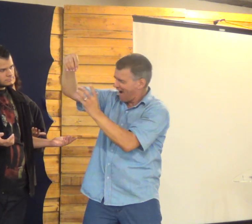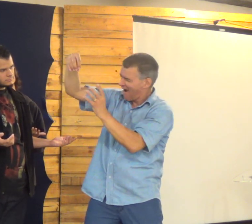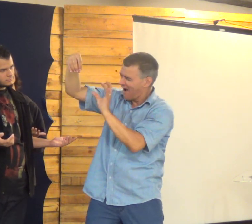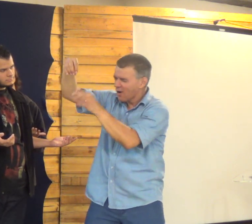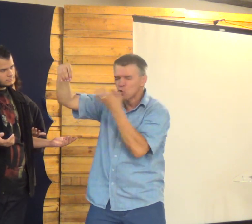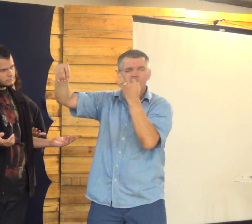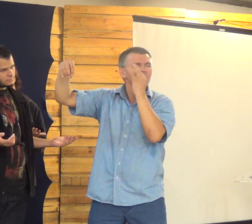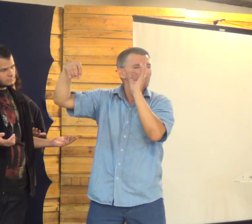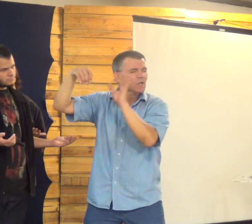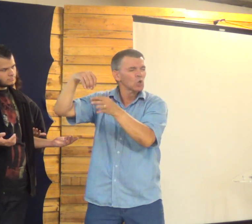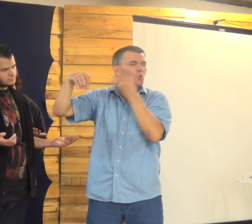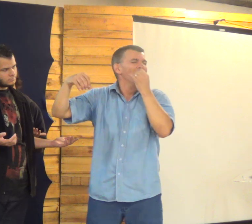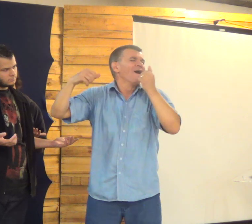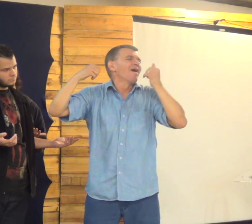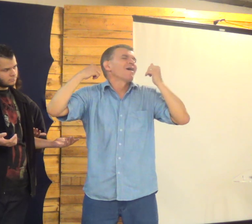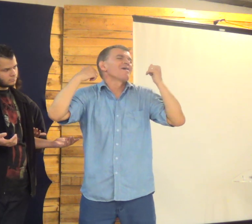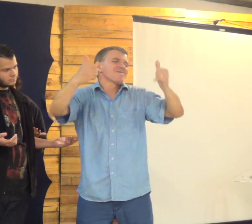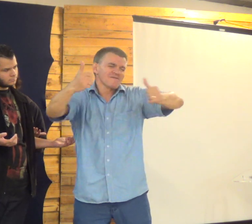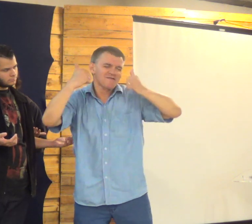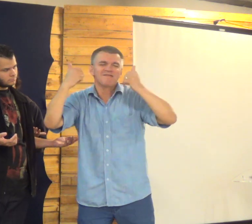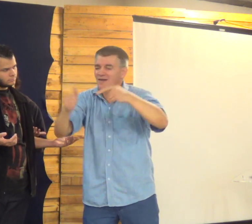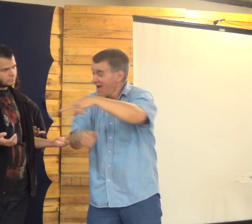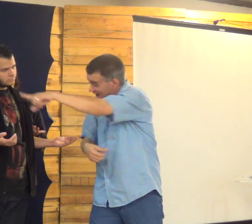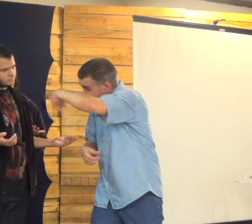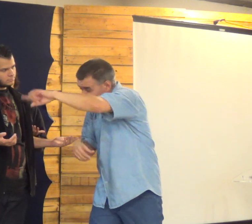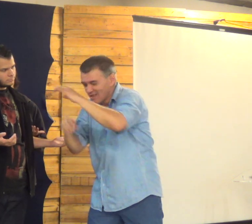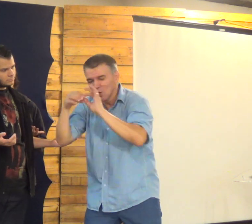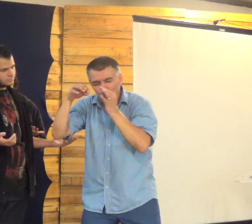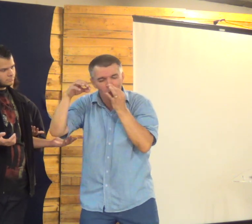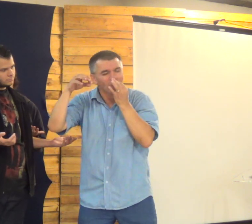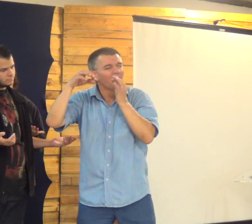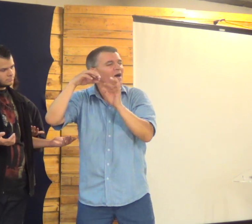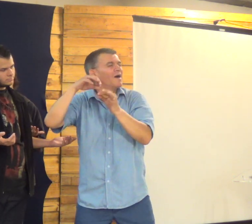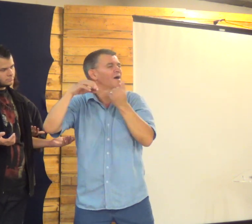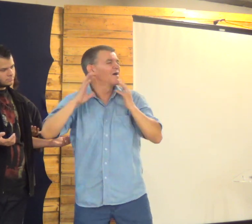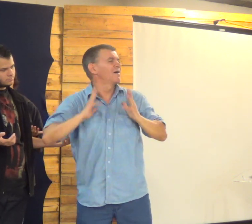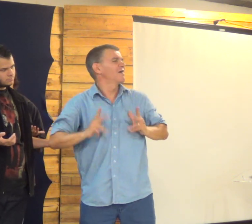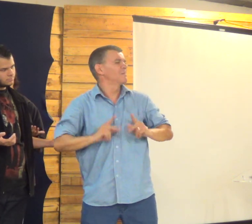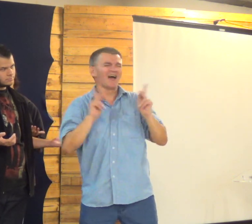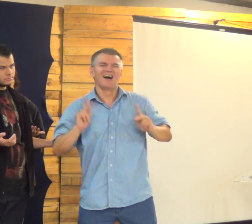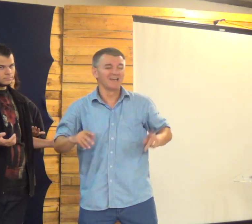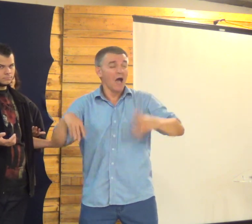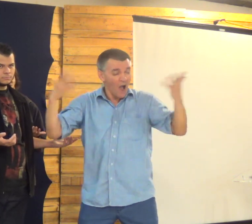Para que eles possam Mostrar coisas boas E as pessoas Possam experimentar As coisas boas Que eles têm Para oferecer também